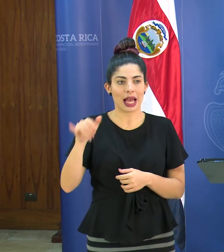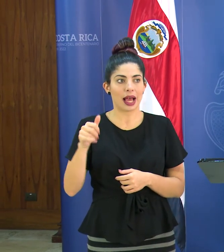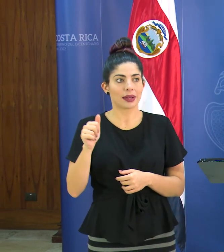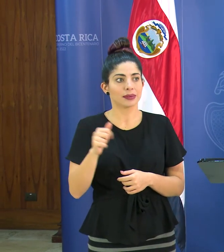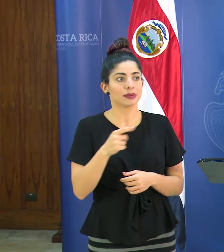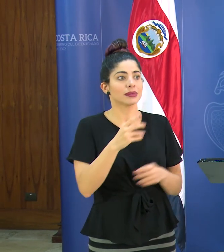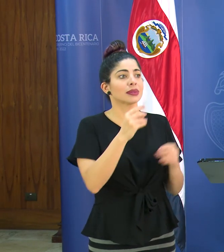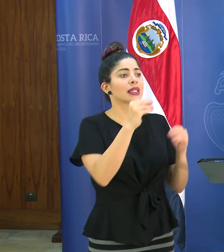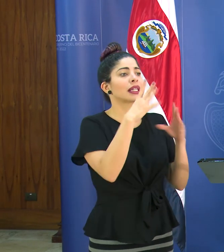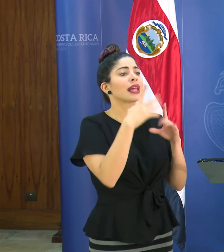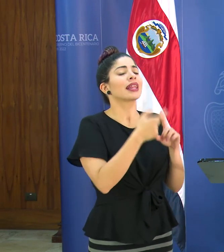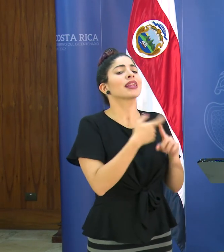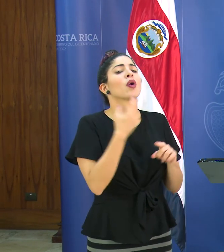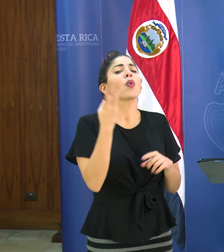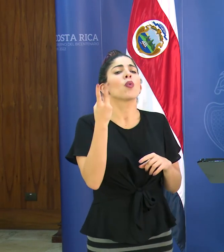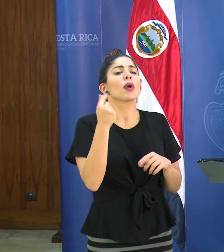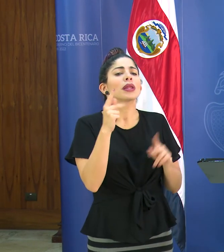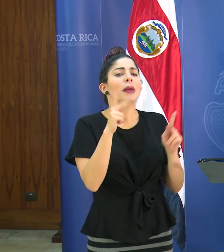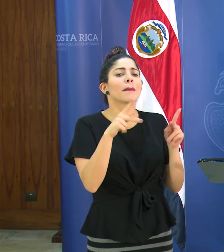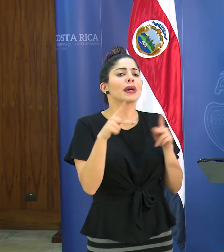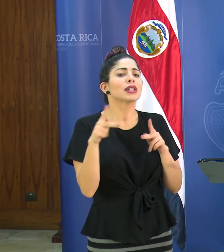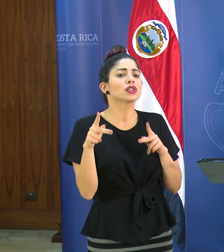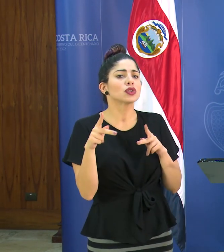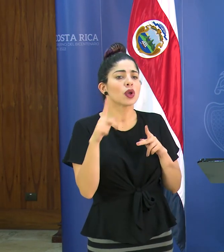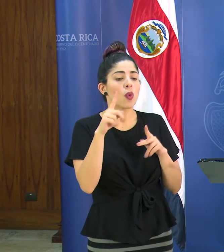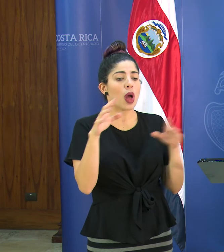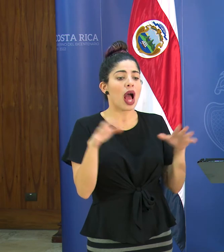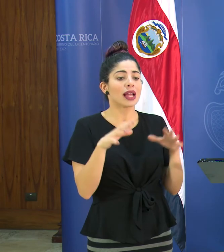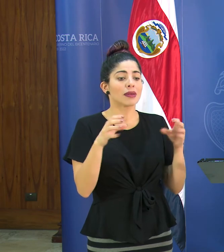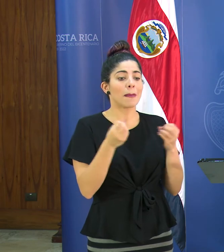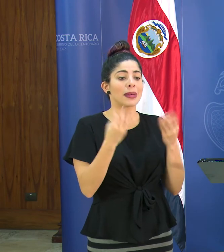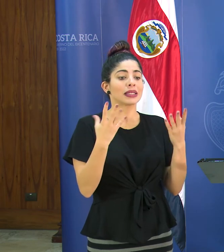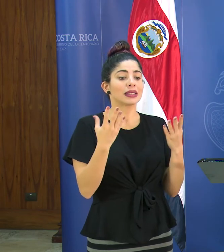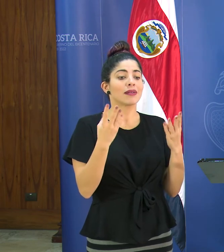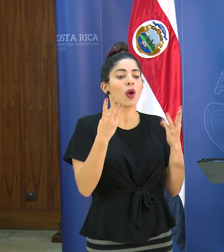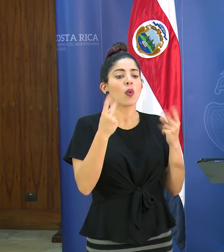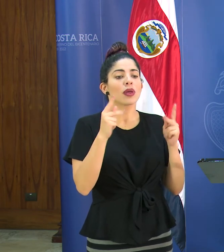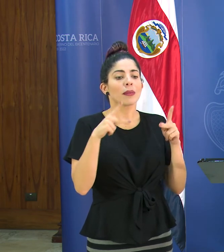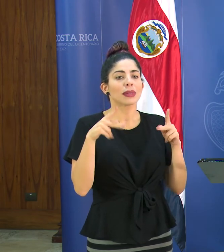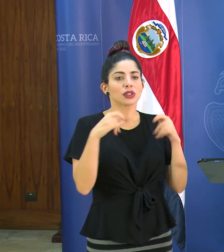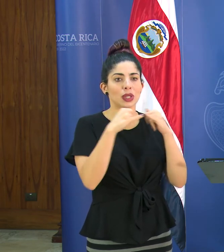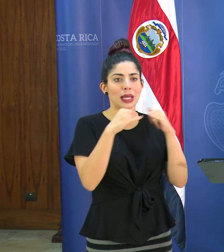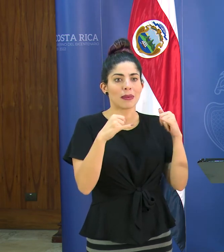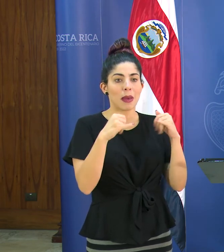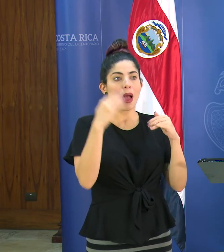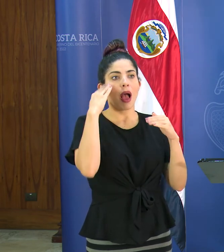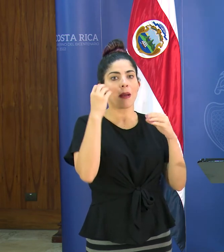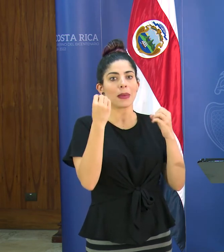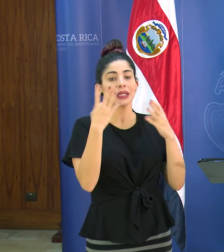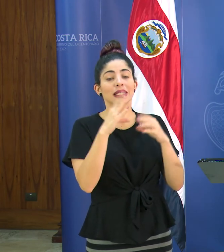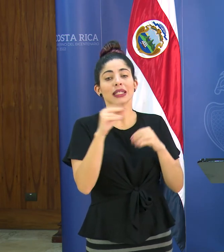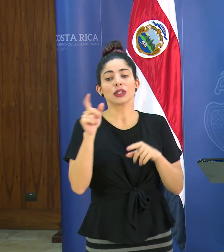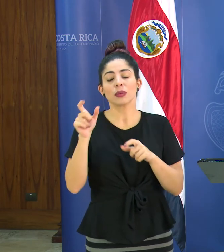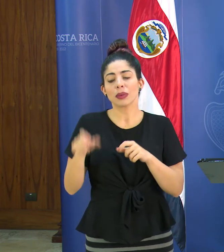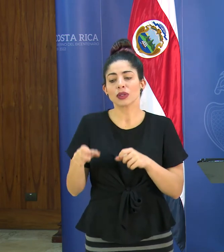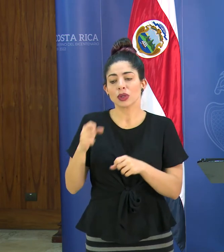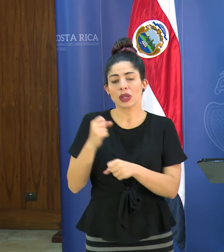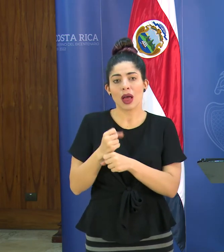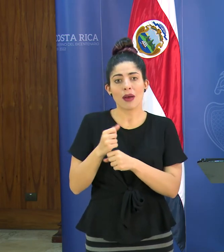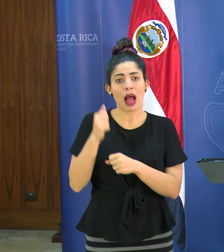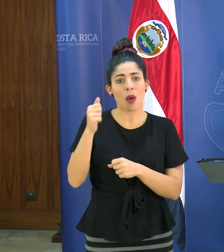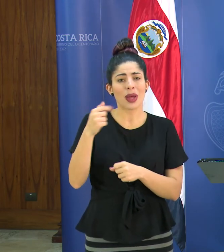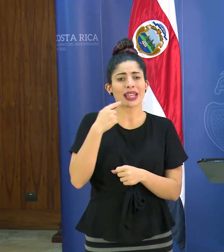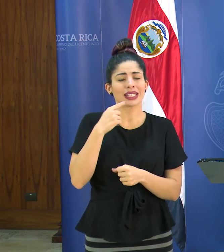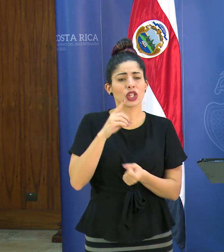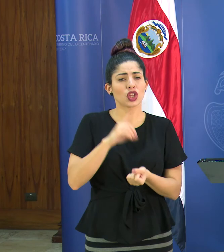un dato quisiera saber a partir de cuántas personas una actividad es masiva y sobre el caso del funcionario de Alajuela que se dice que es doctor y